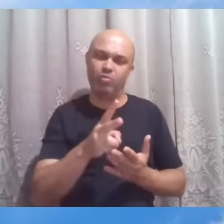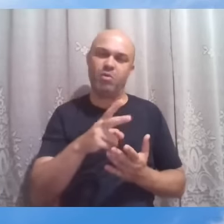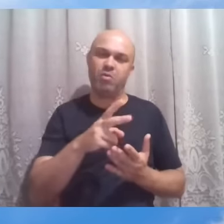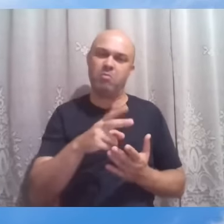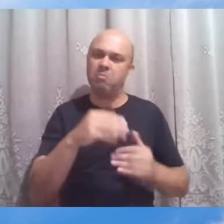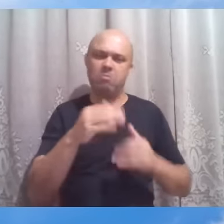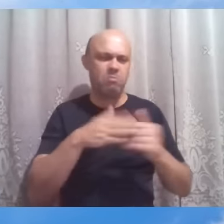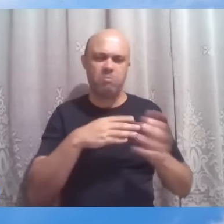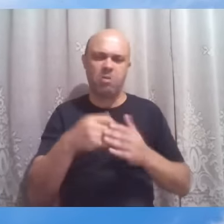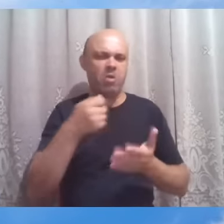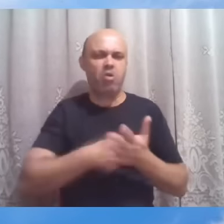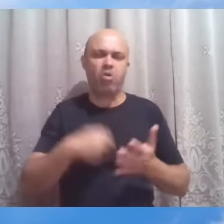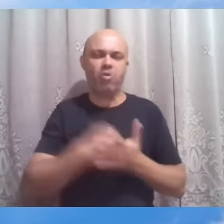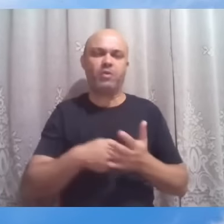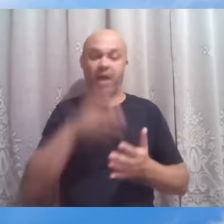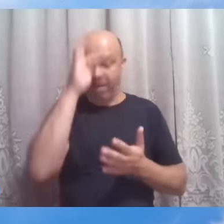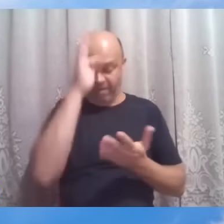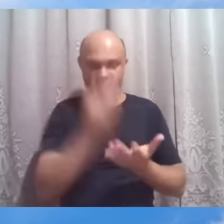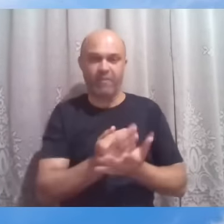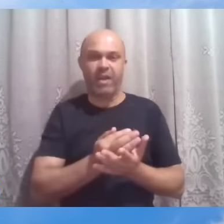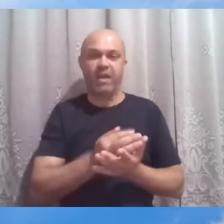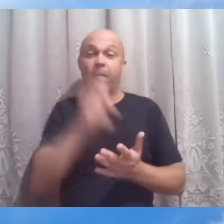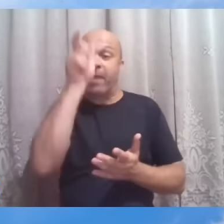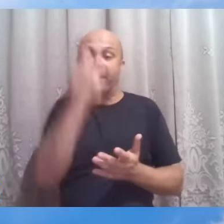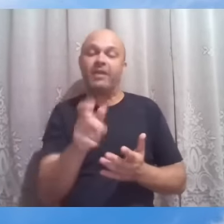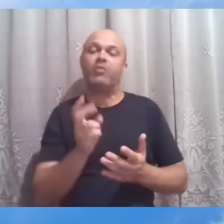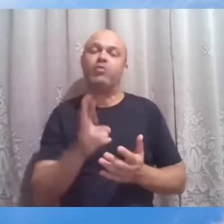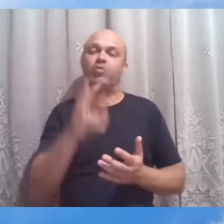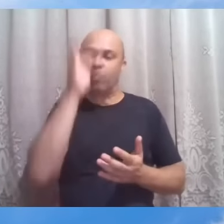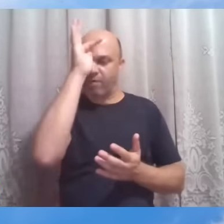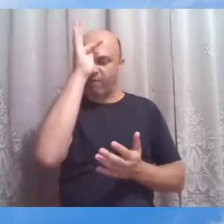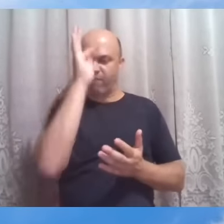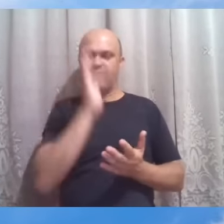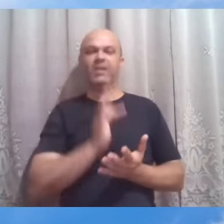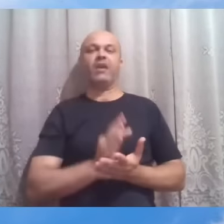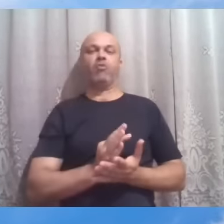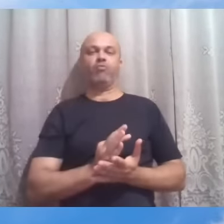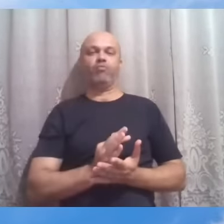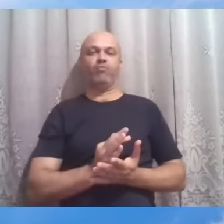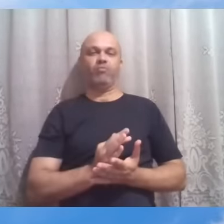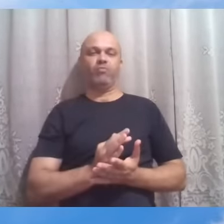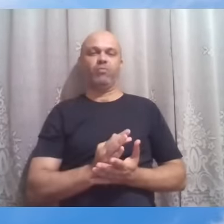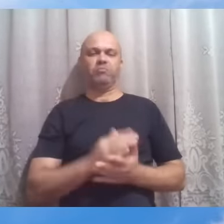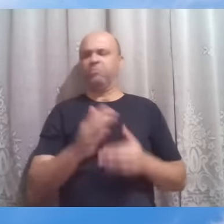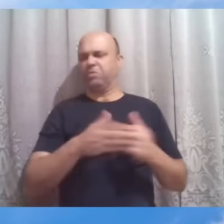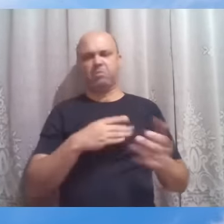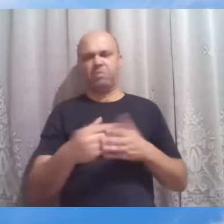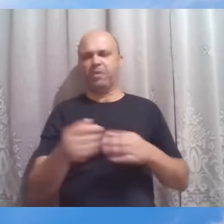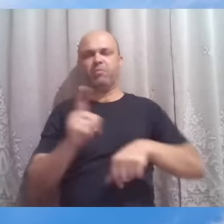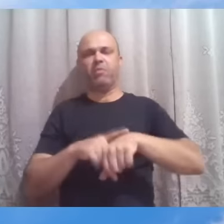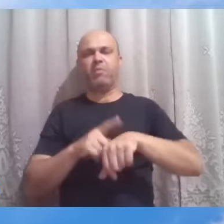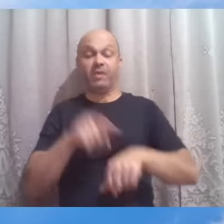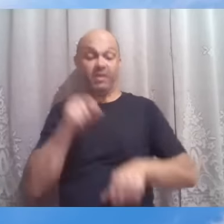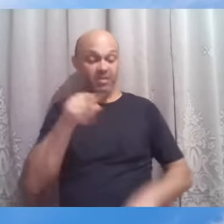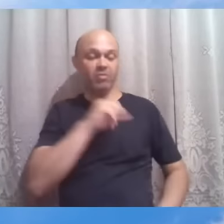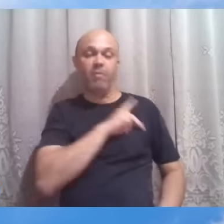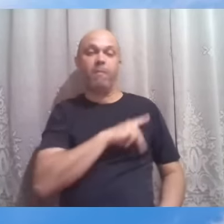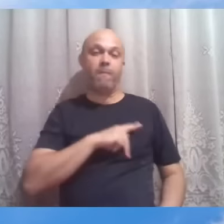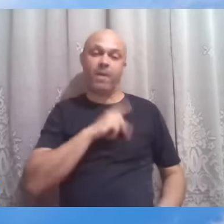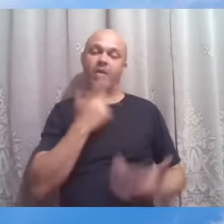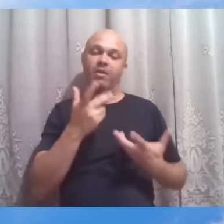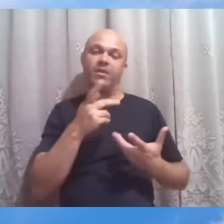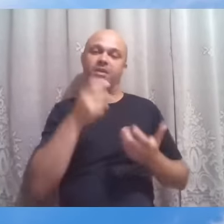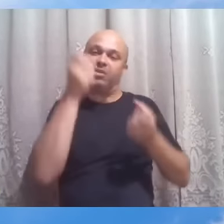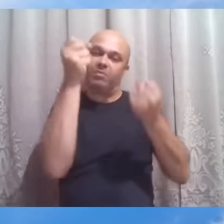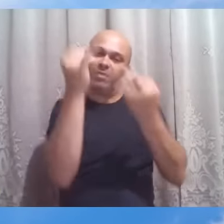daquele que mantém-se fiel seja qual for a circunstância é isso que Paulo quis dizer na